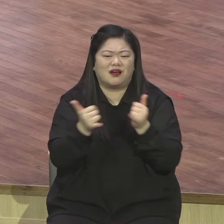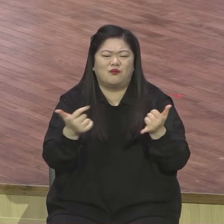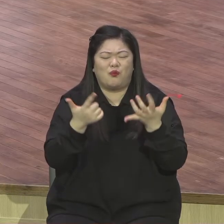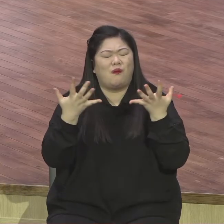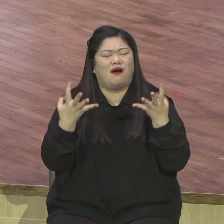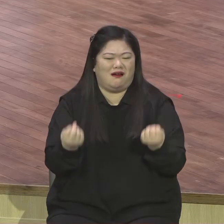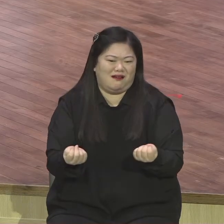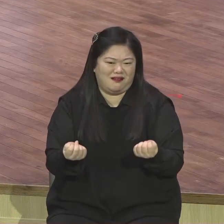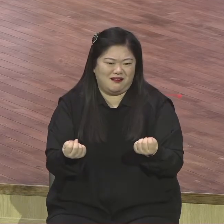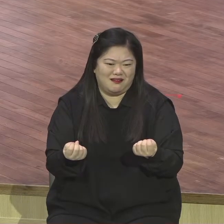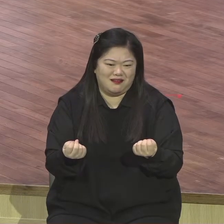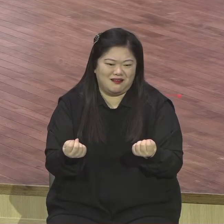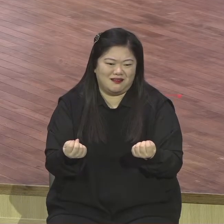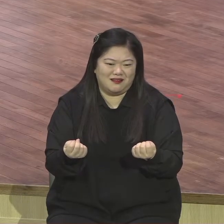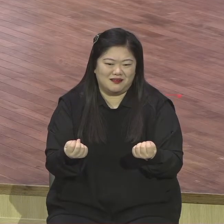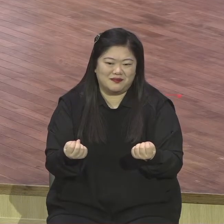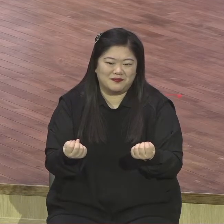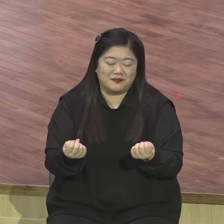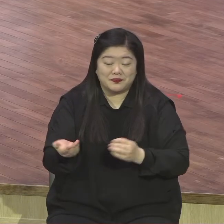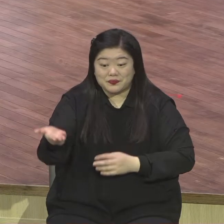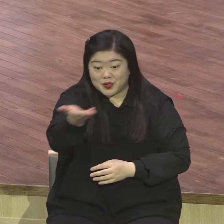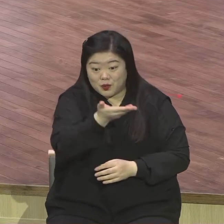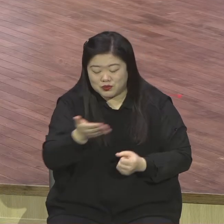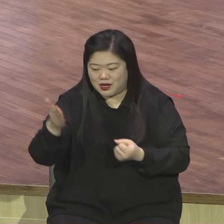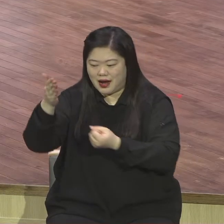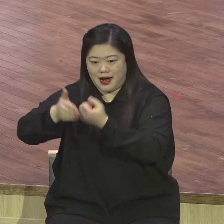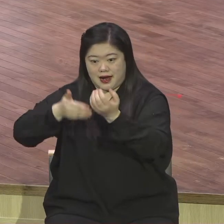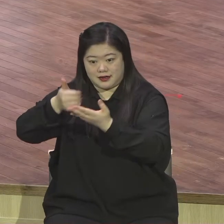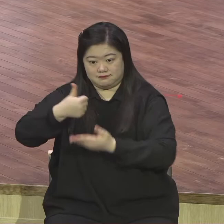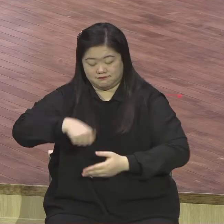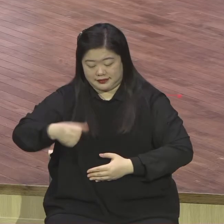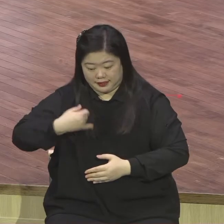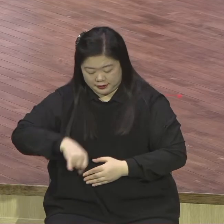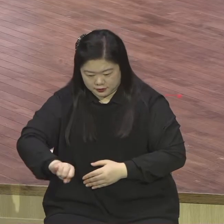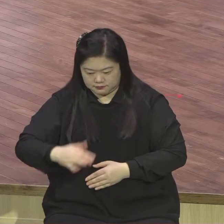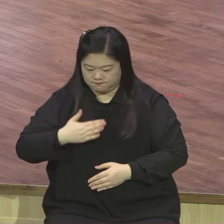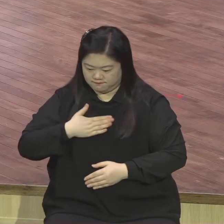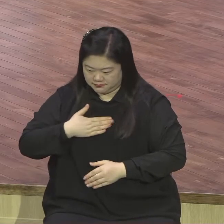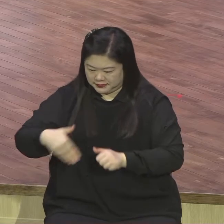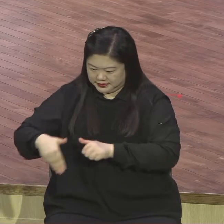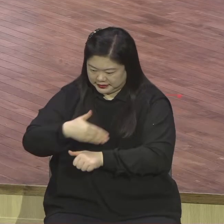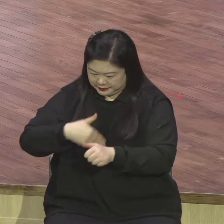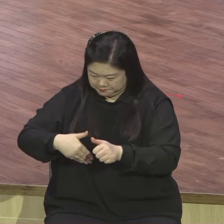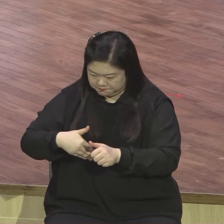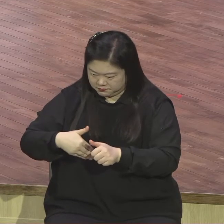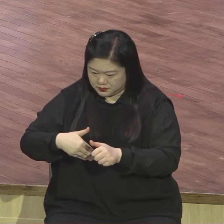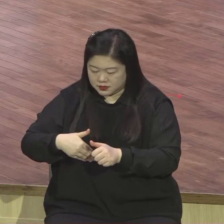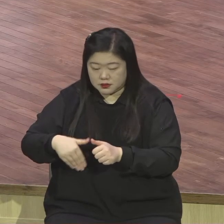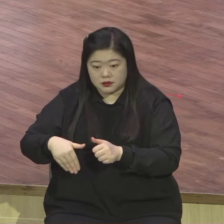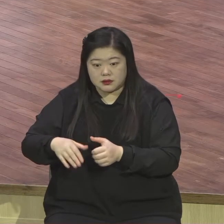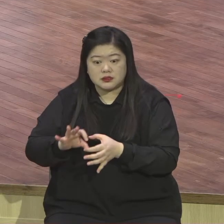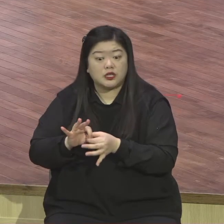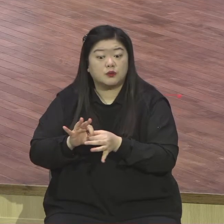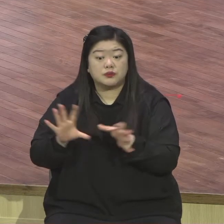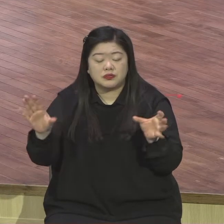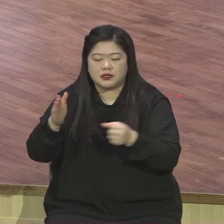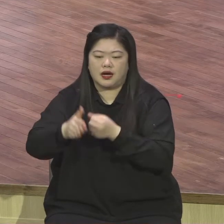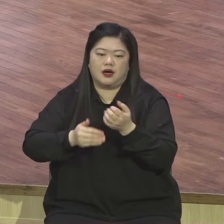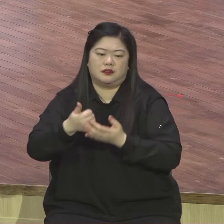보아야 됩니다 하나님의 자의된 신문과 권세 어떤 상황 이거 놓지 말고 자발하는 것입니다 이걸 놓지 말고 이걸